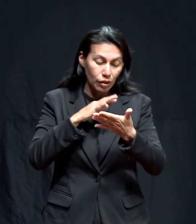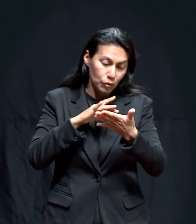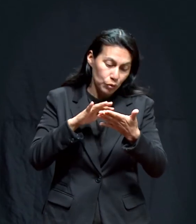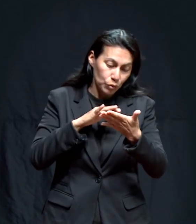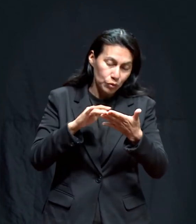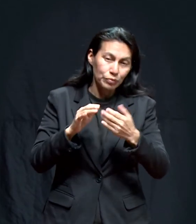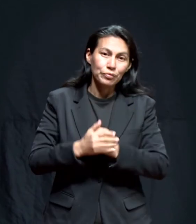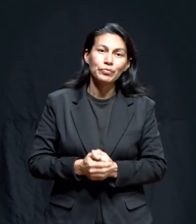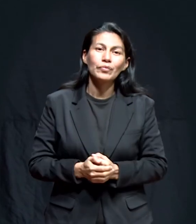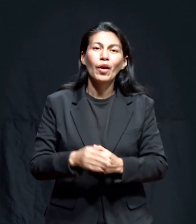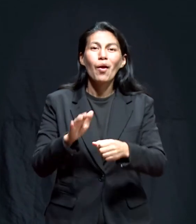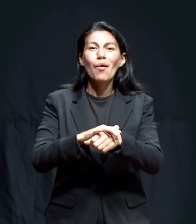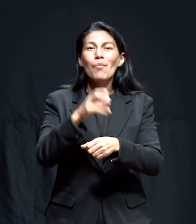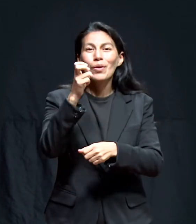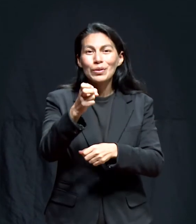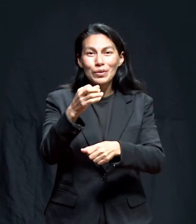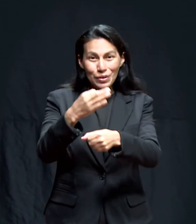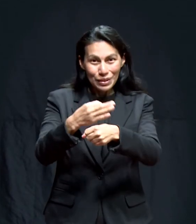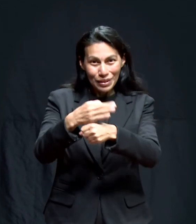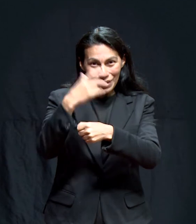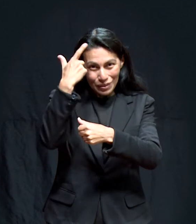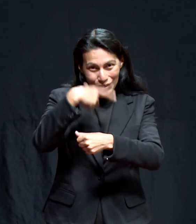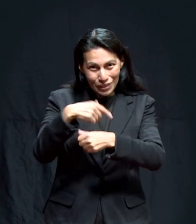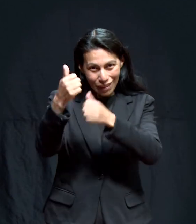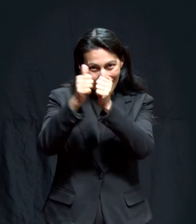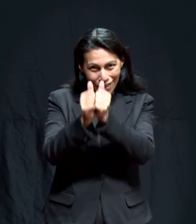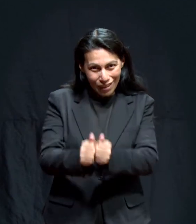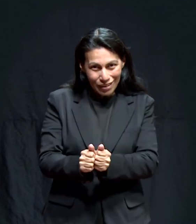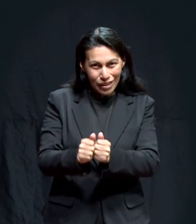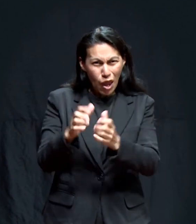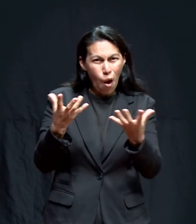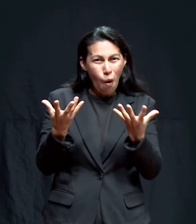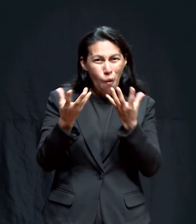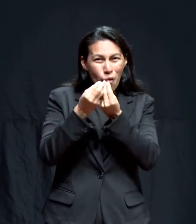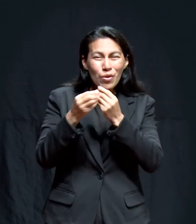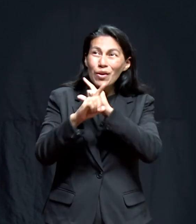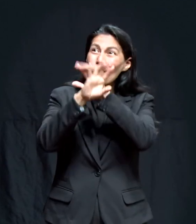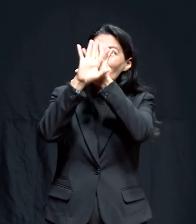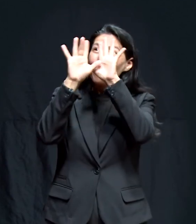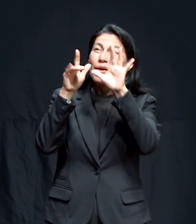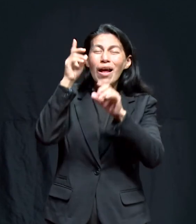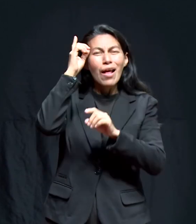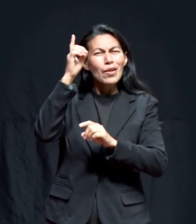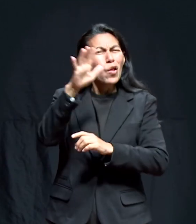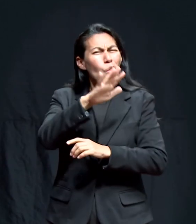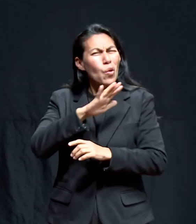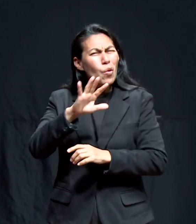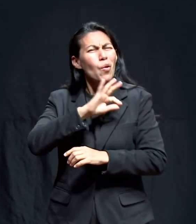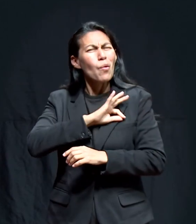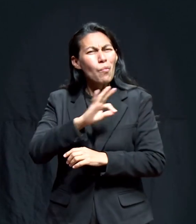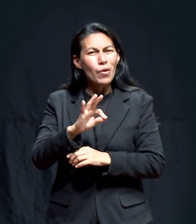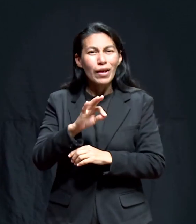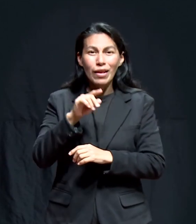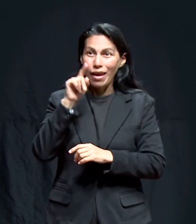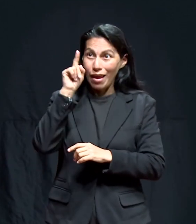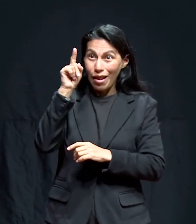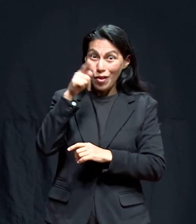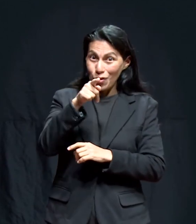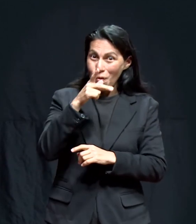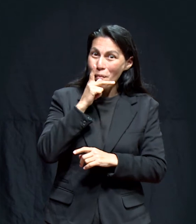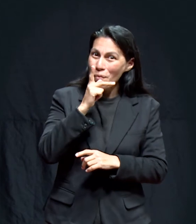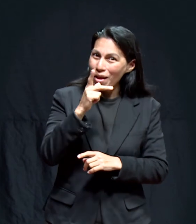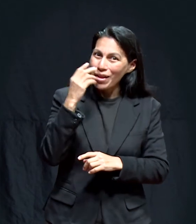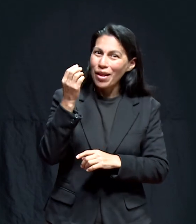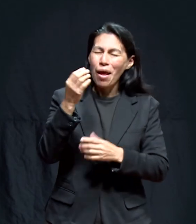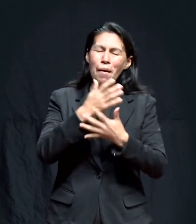esta noche, quédate con nosotros para glorificar juntos al Dios de lo imposible, que es también tu Padre amante.